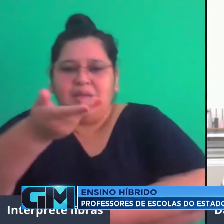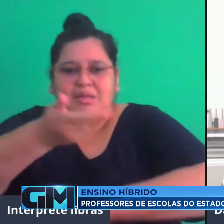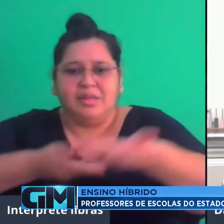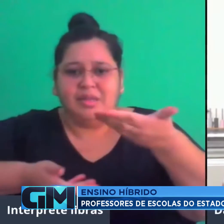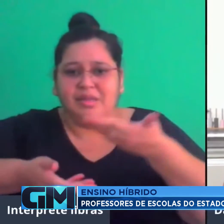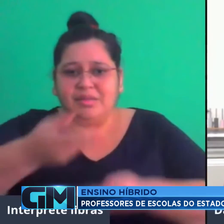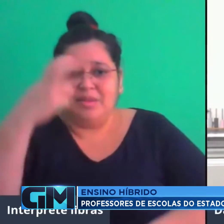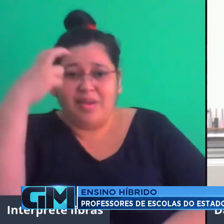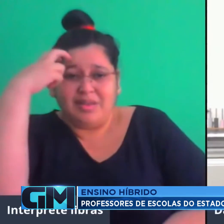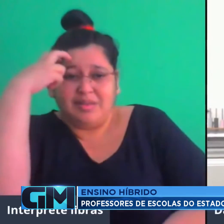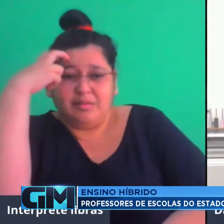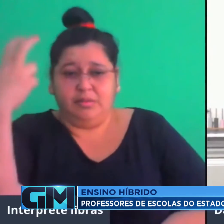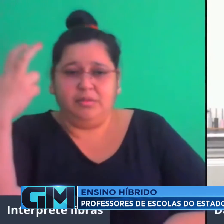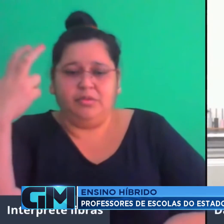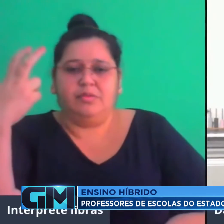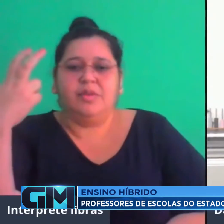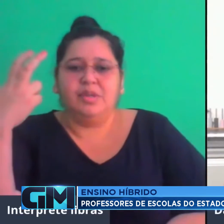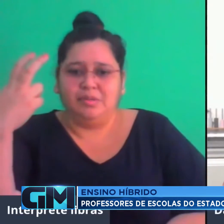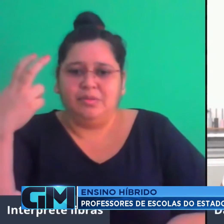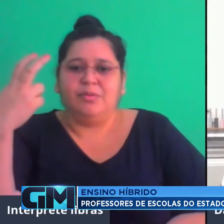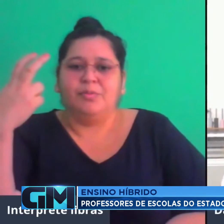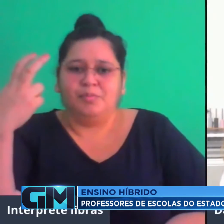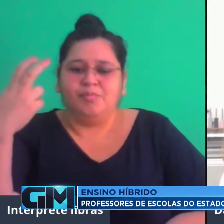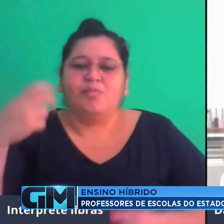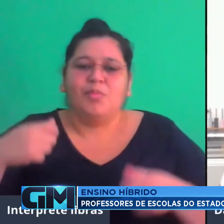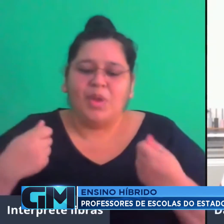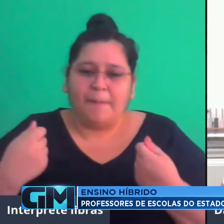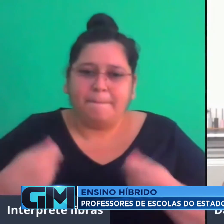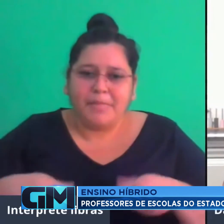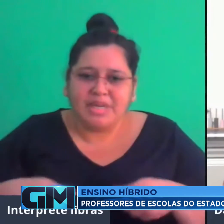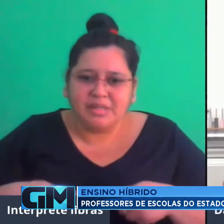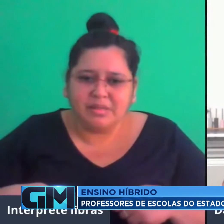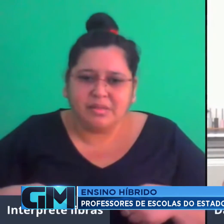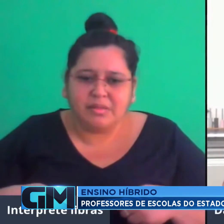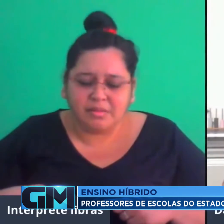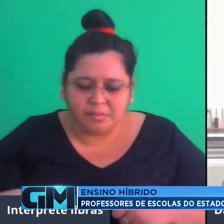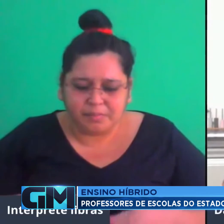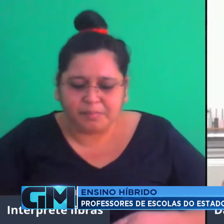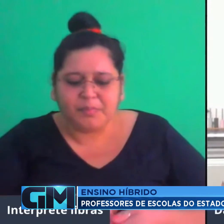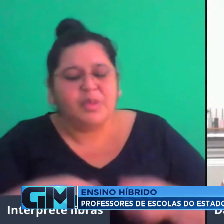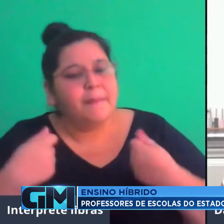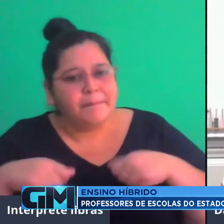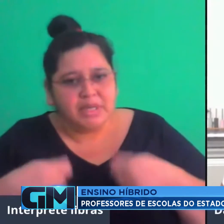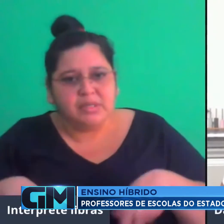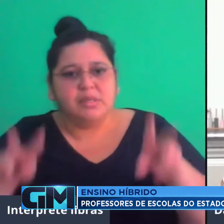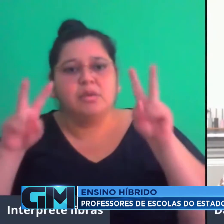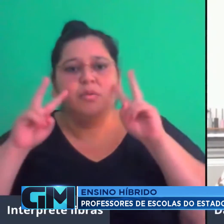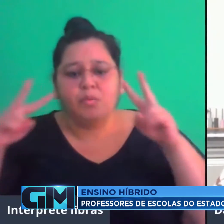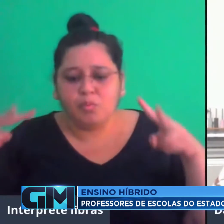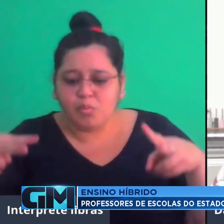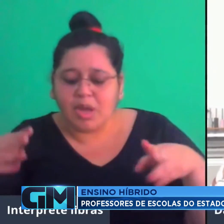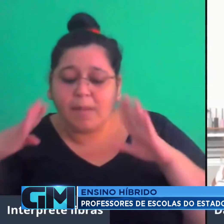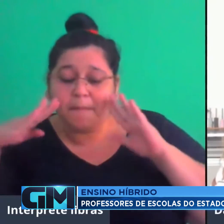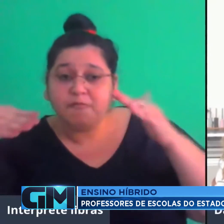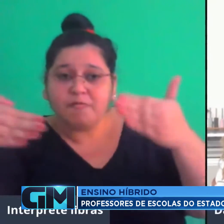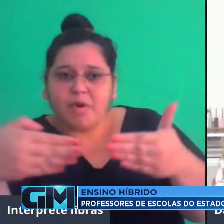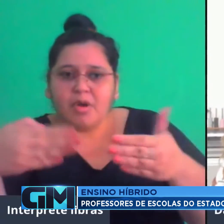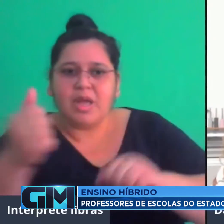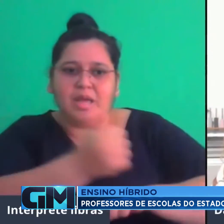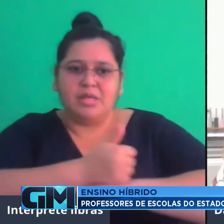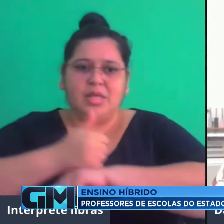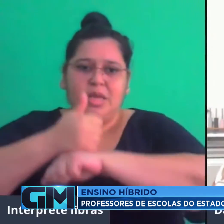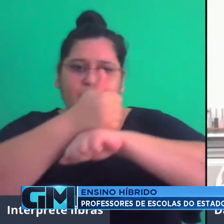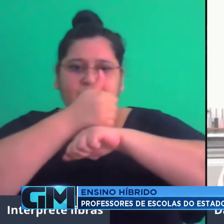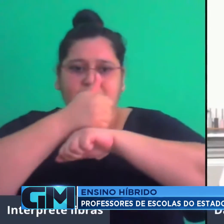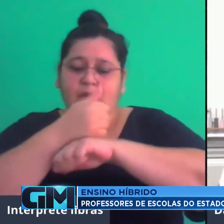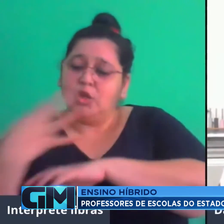criticidade. Elas são definidas como alicerces, chaves para que a qualidade seja efetivada dentro das competências dos nossos